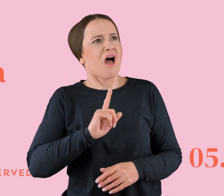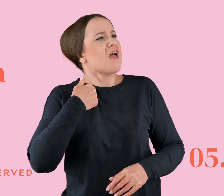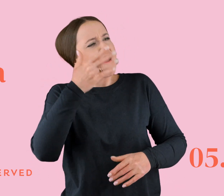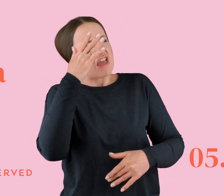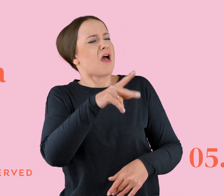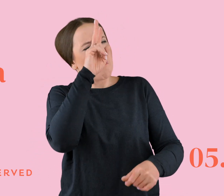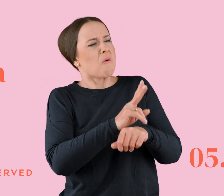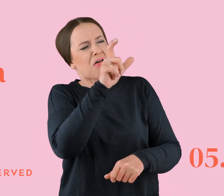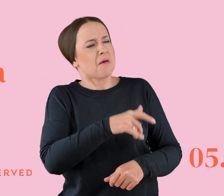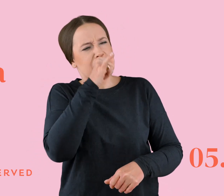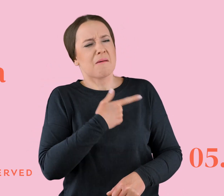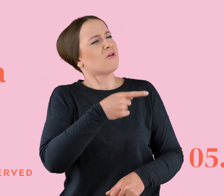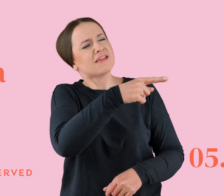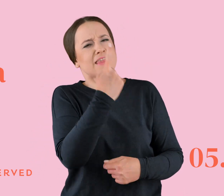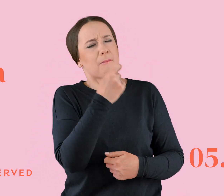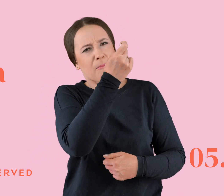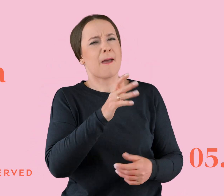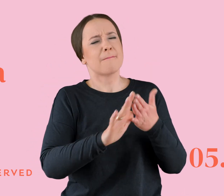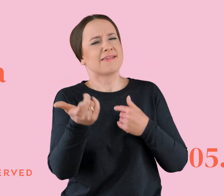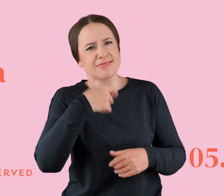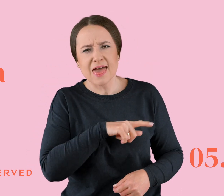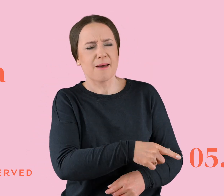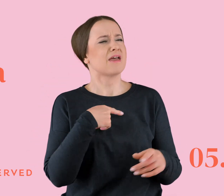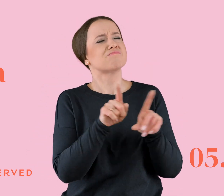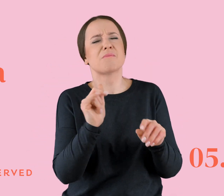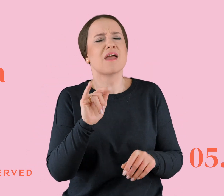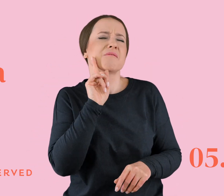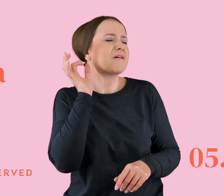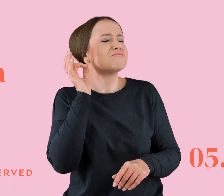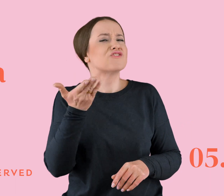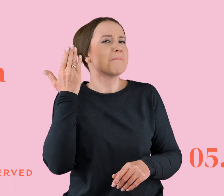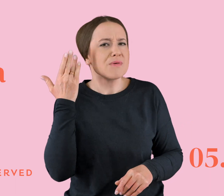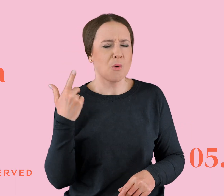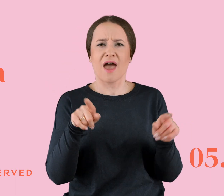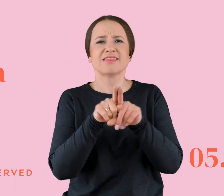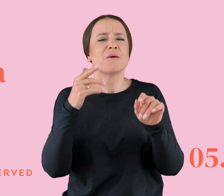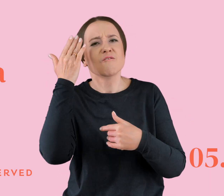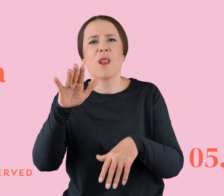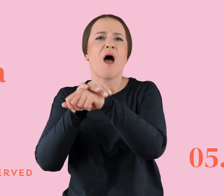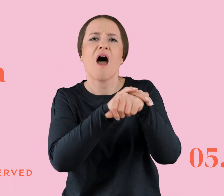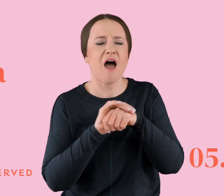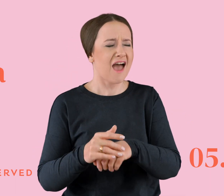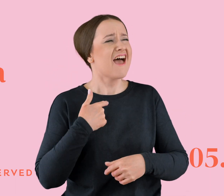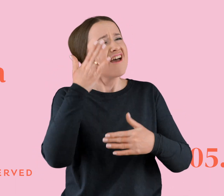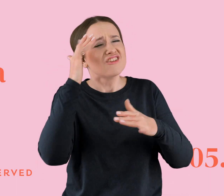pojechałaś by ze mnie. To tak jak moja była. Ona też wszędzie wolała ze znajomymi. Wiesz, jak mi zależało, żeby zobaczyć te obrazy. Po co w ogóle mnie tam